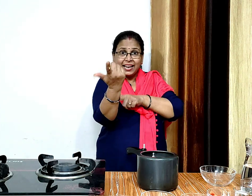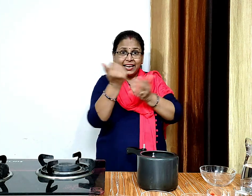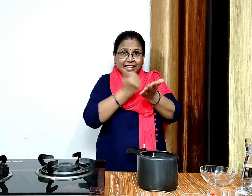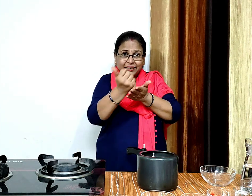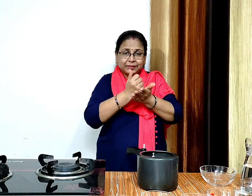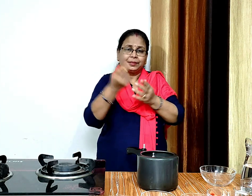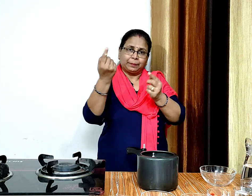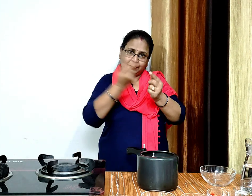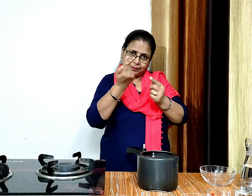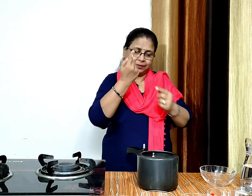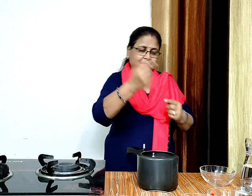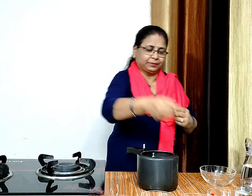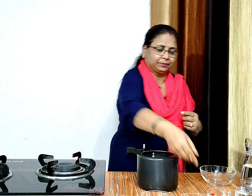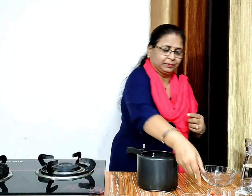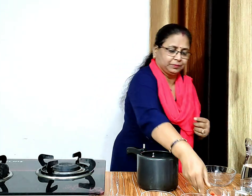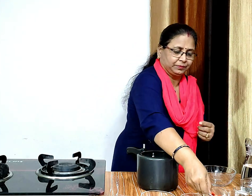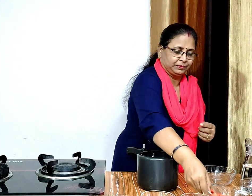एक चताई कप कटी हुई गाजर